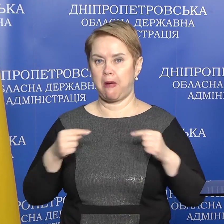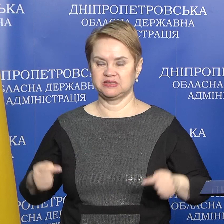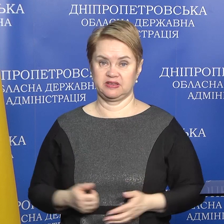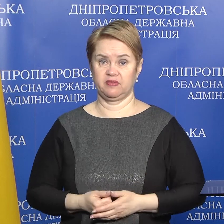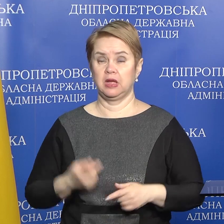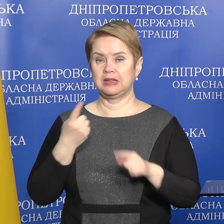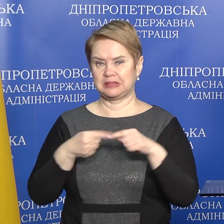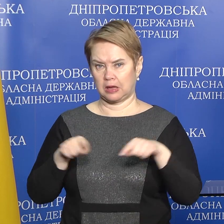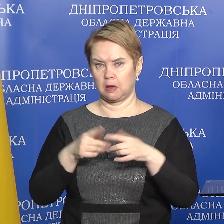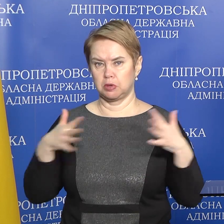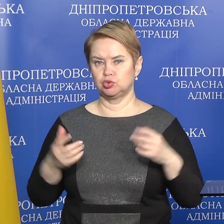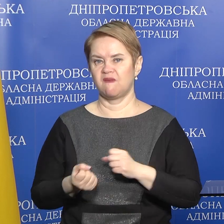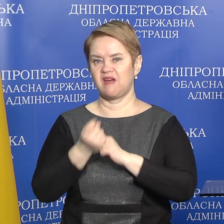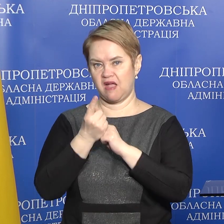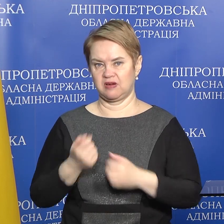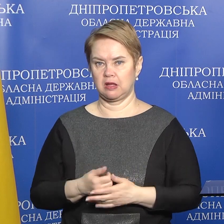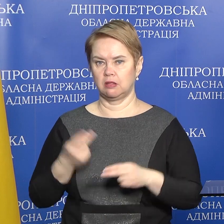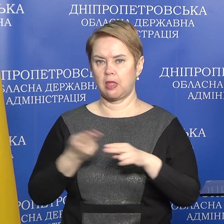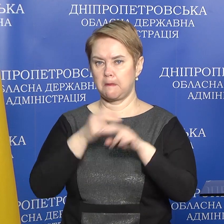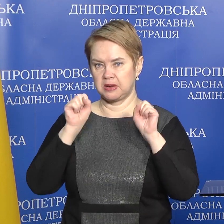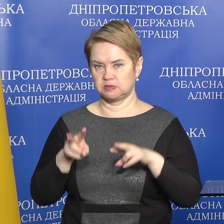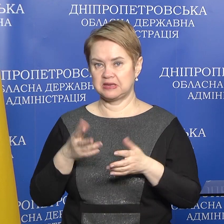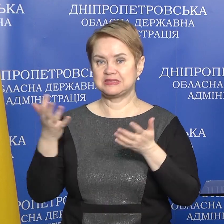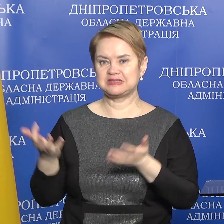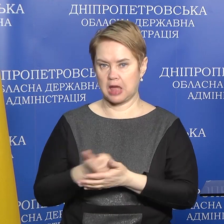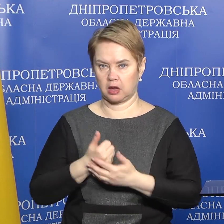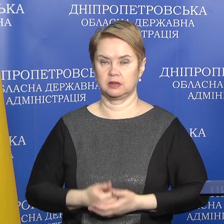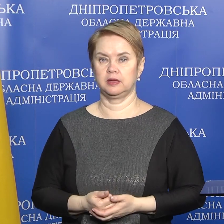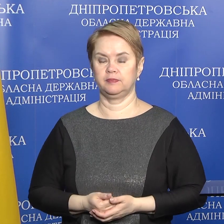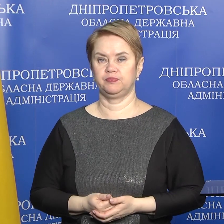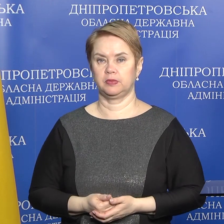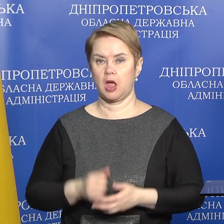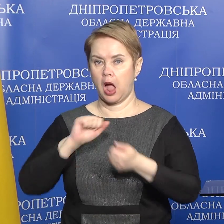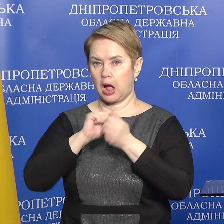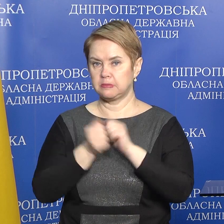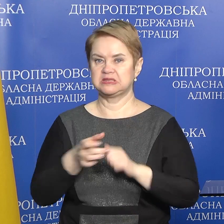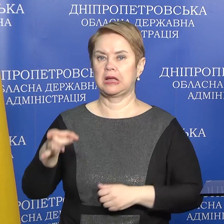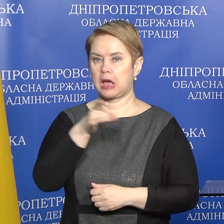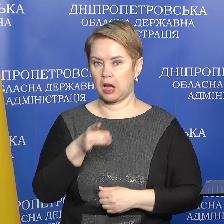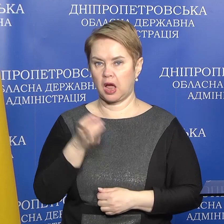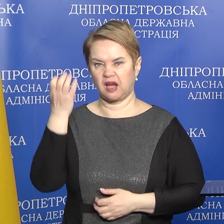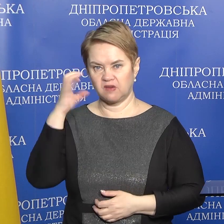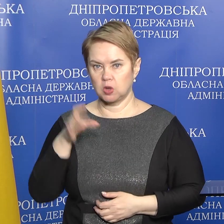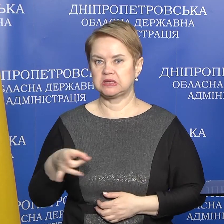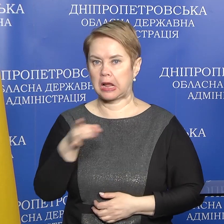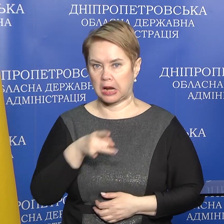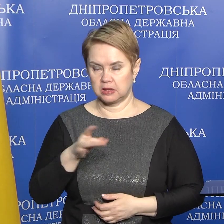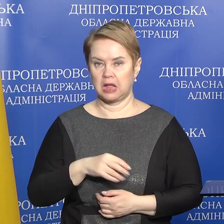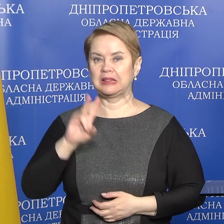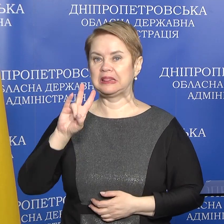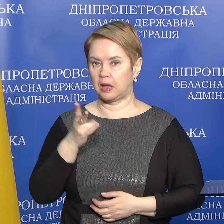Такі більше виявляються небезпечні знахідки Кам'янський район, Криворізький район,